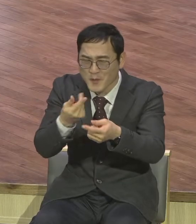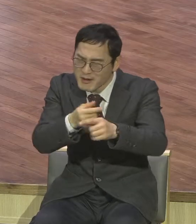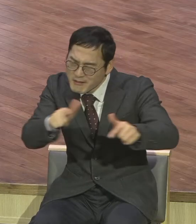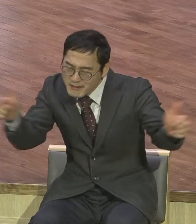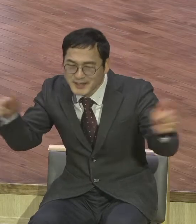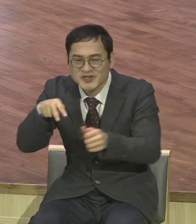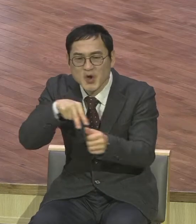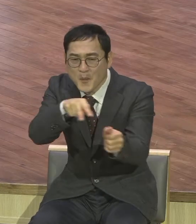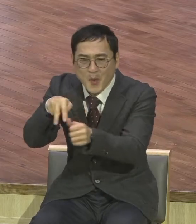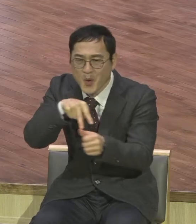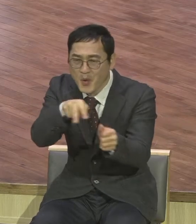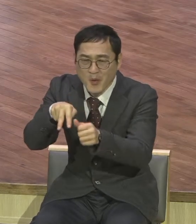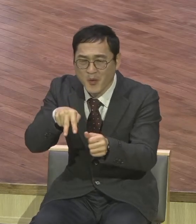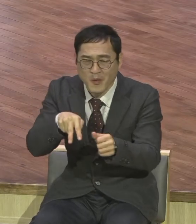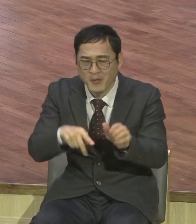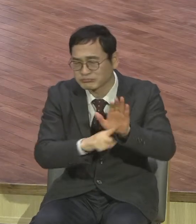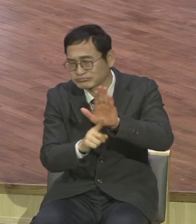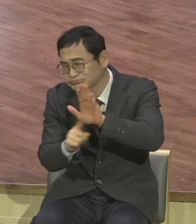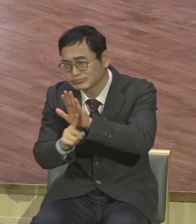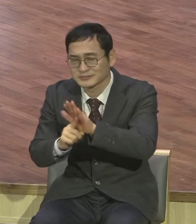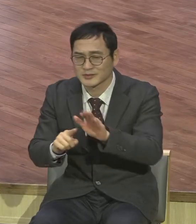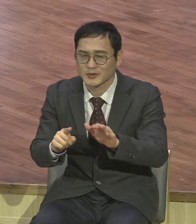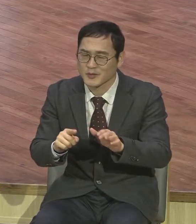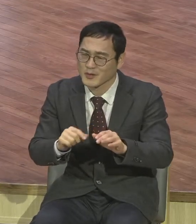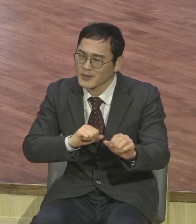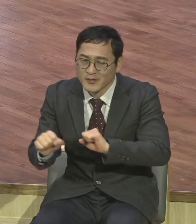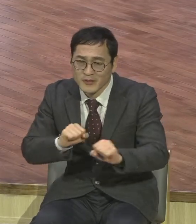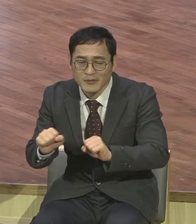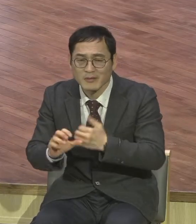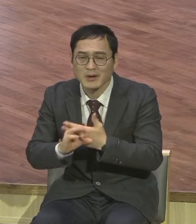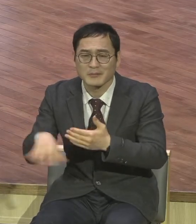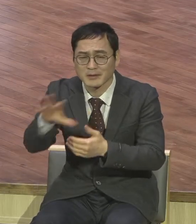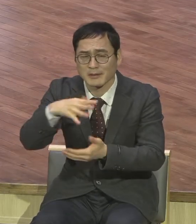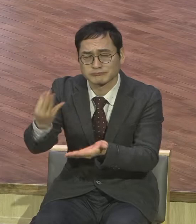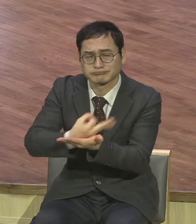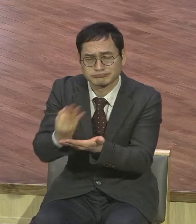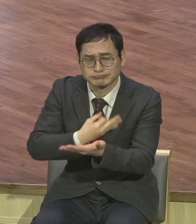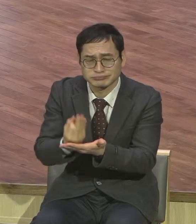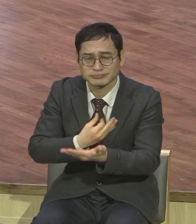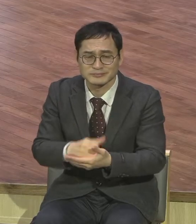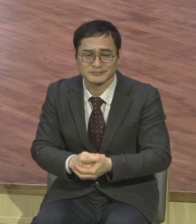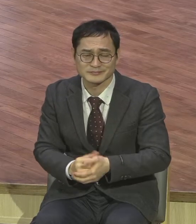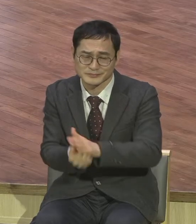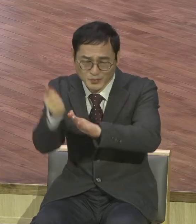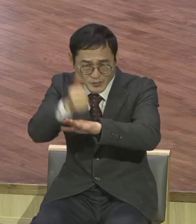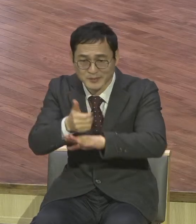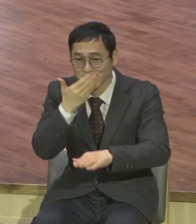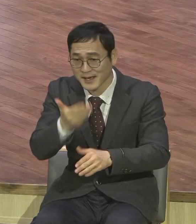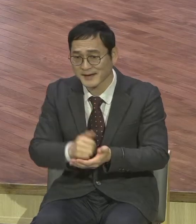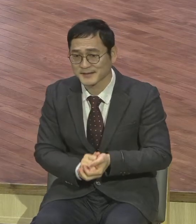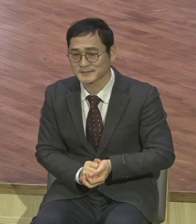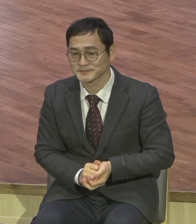창조적 지혜. 매일 여러분이 정식 기도할 때마다 나의 CVD-IP를 그렇게